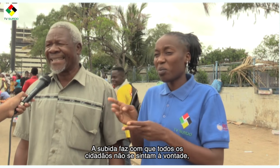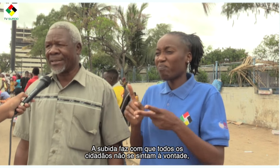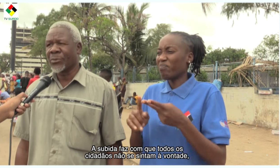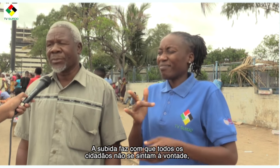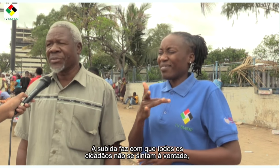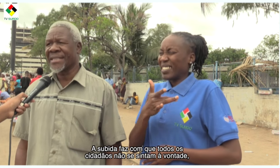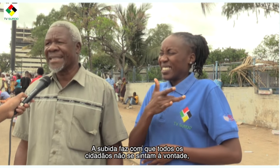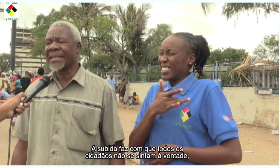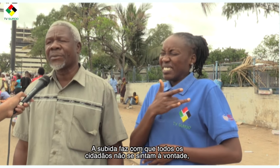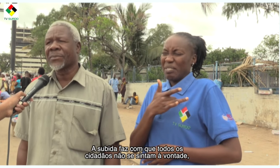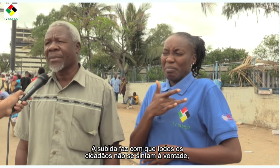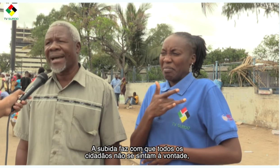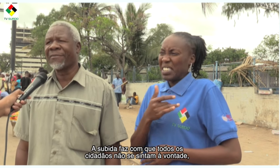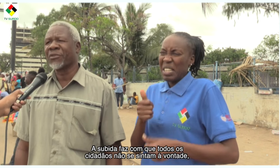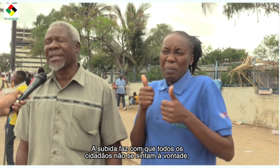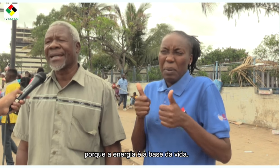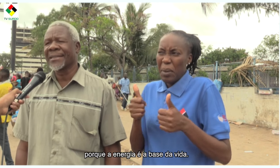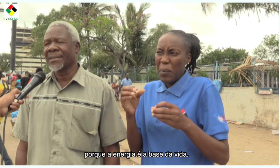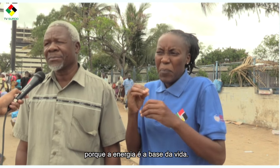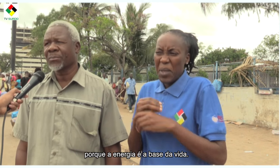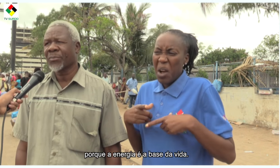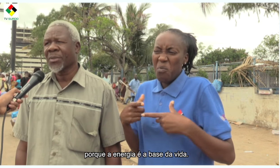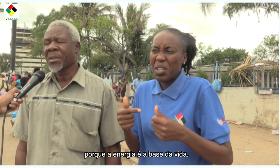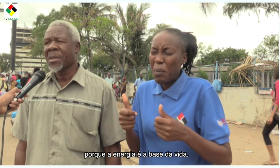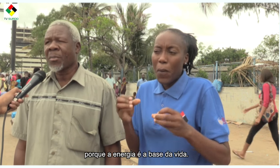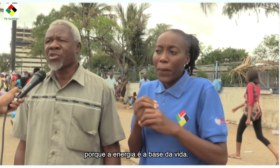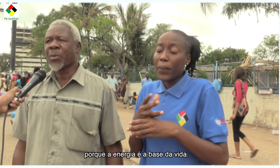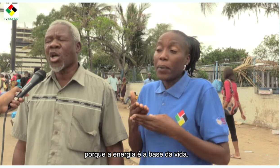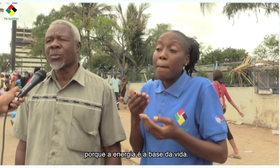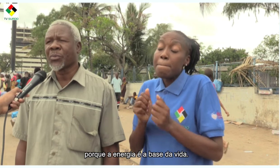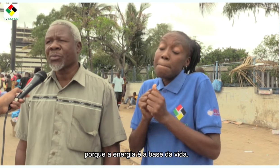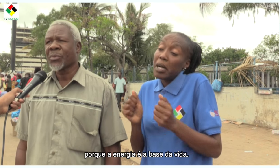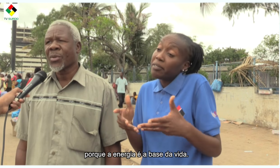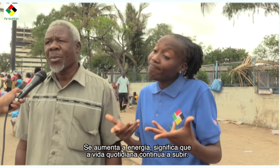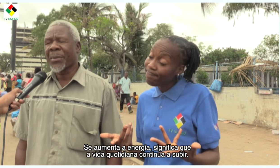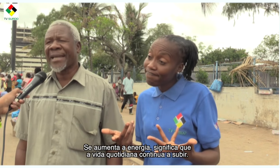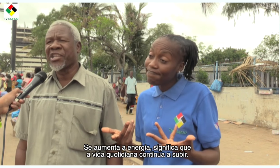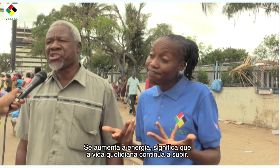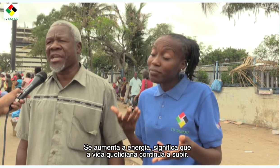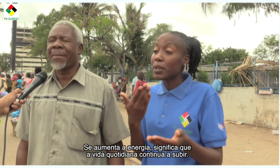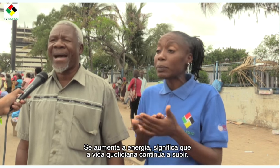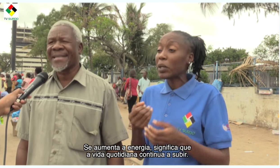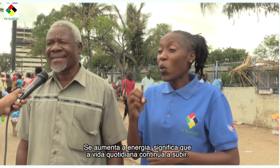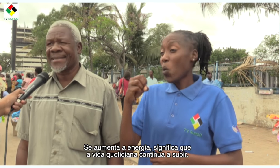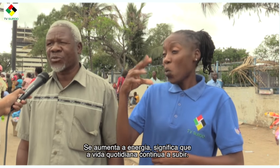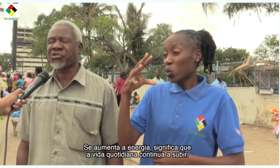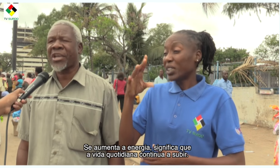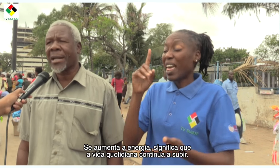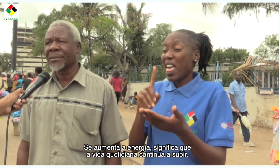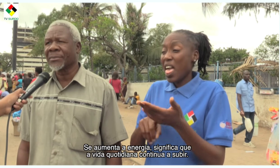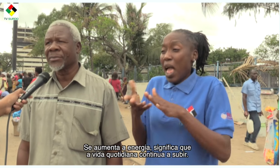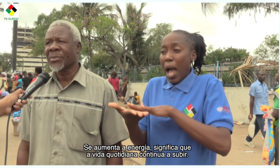se senta à vontade, mas pronto, porque a energia é a base